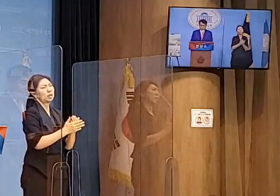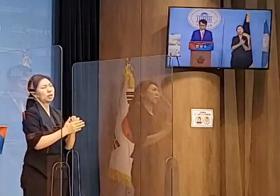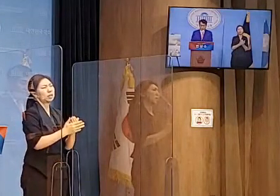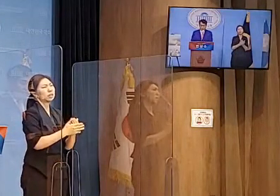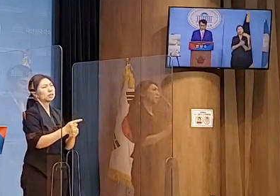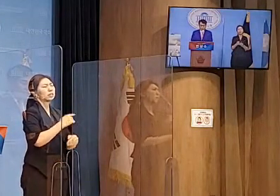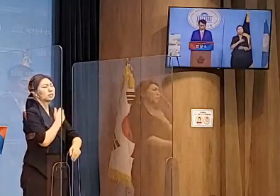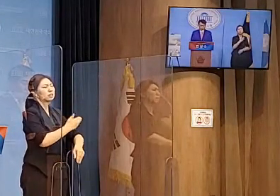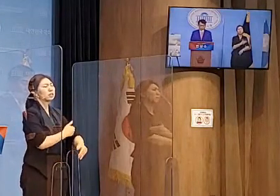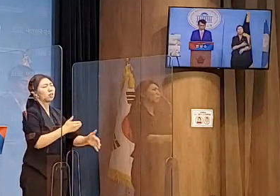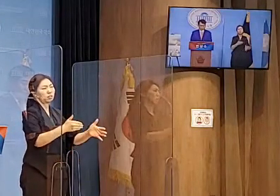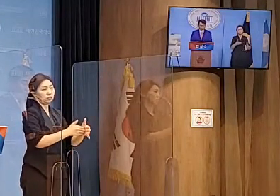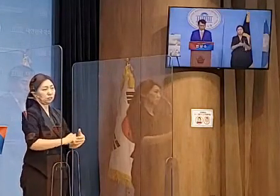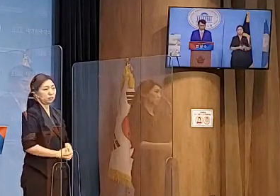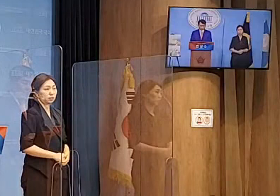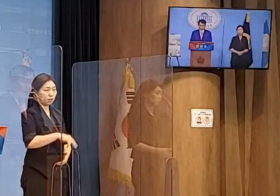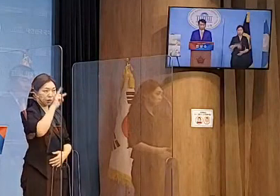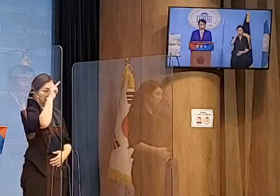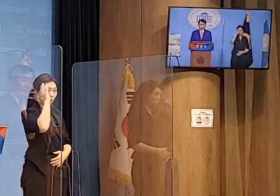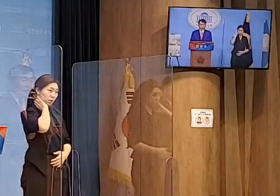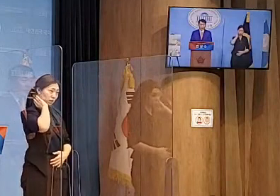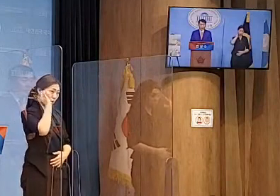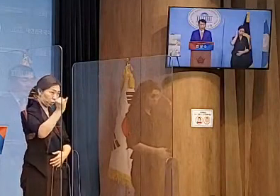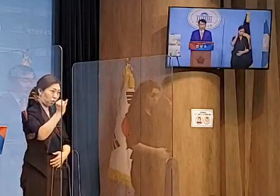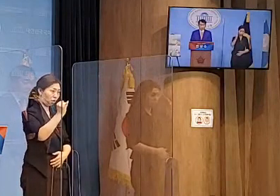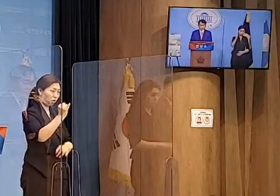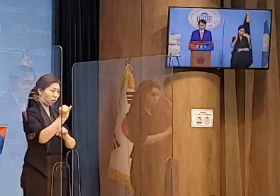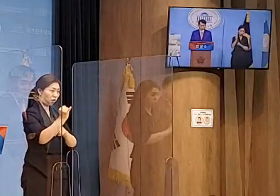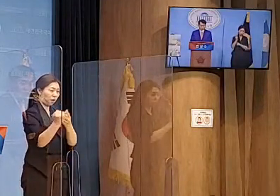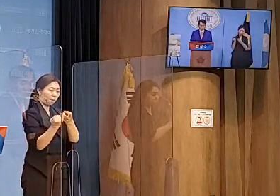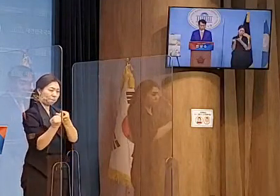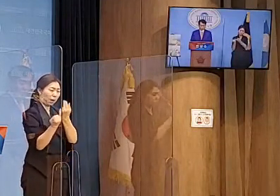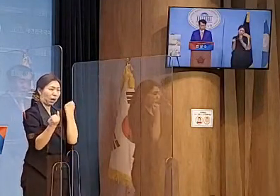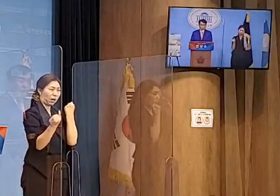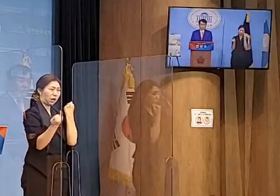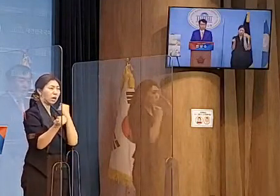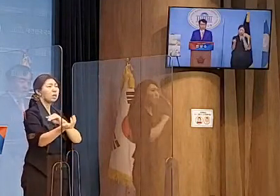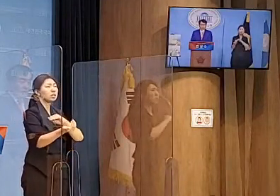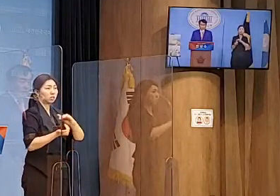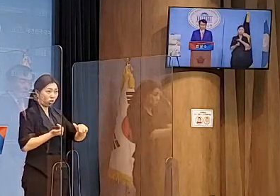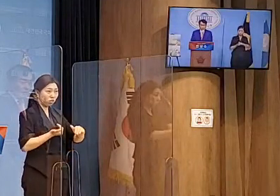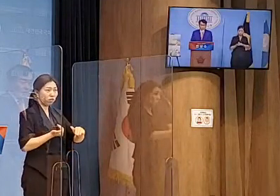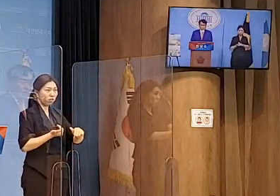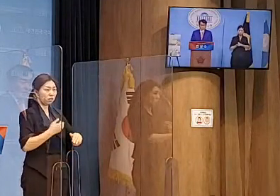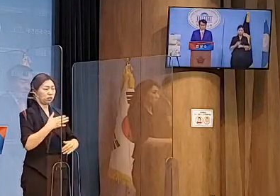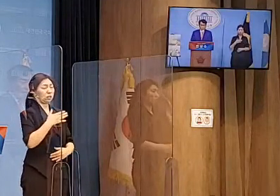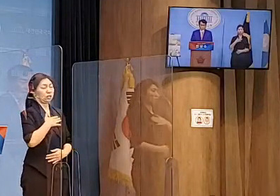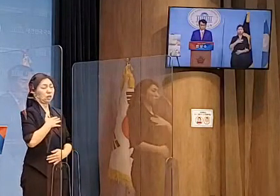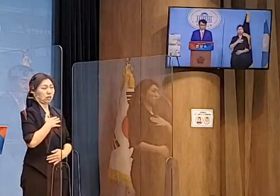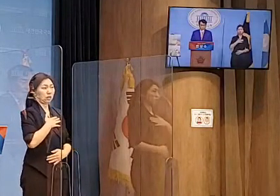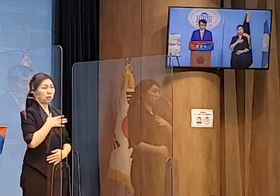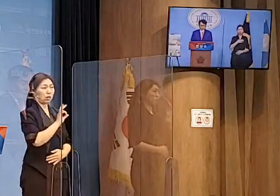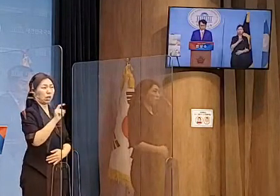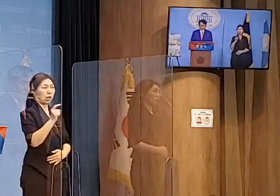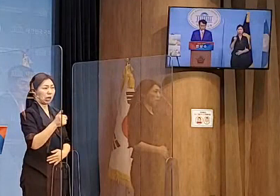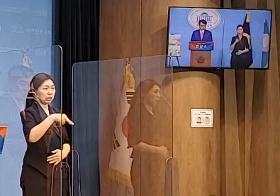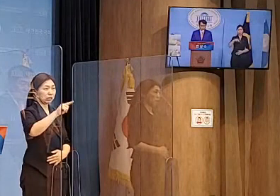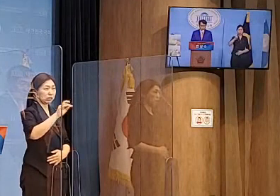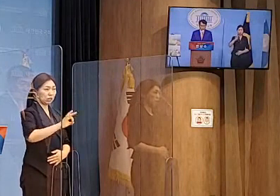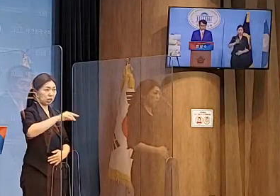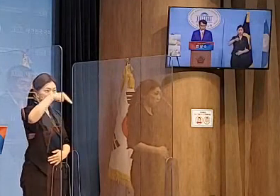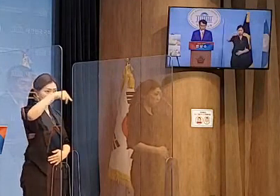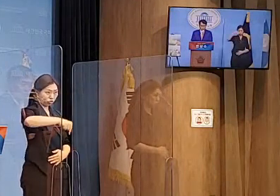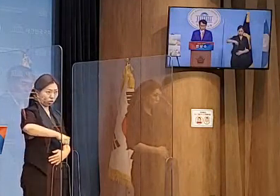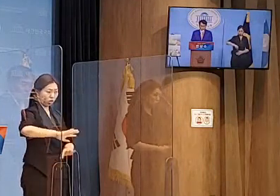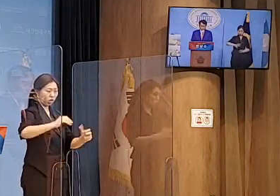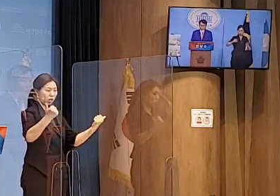박근혜 전 대통령 탄핵 직전 저 안상수가 국회 본회의에서